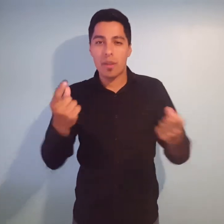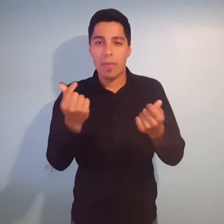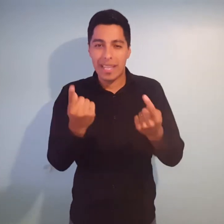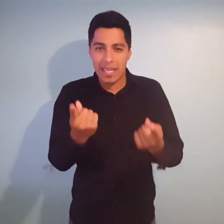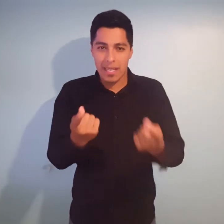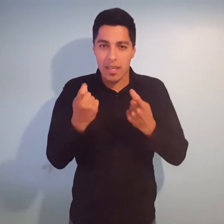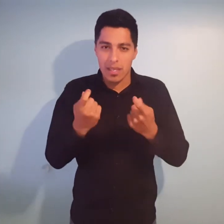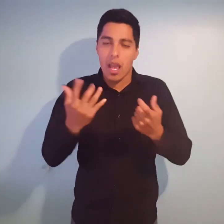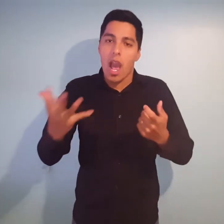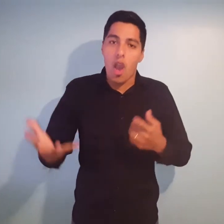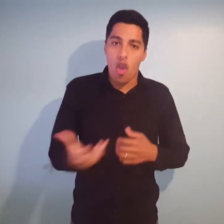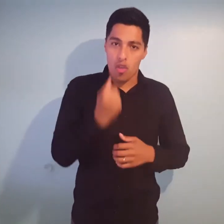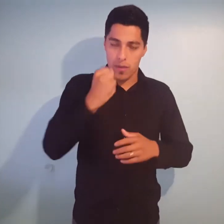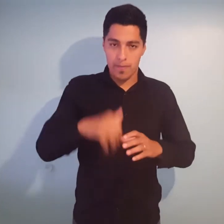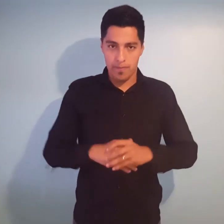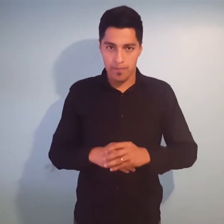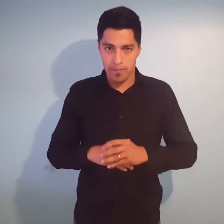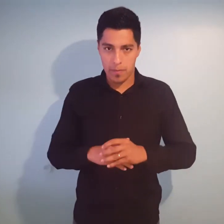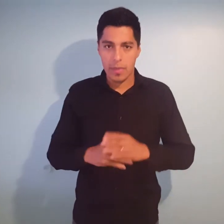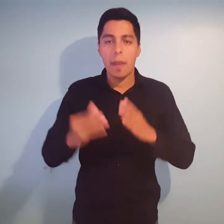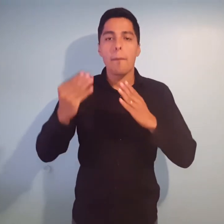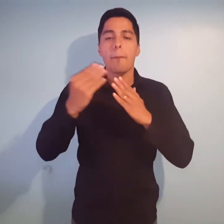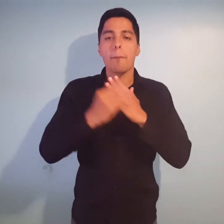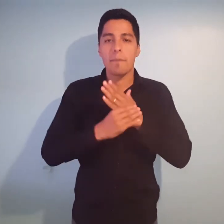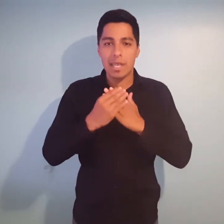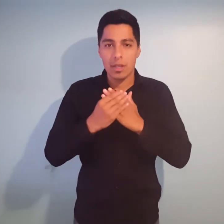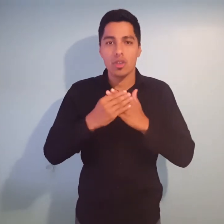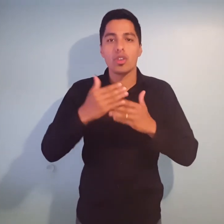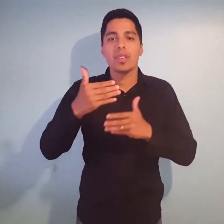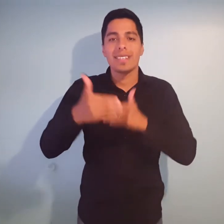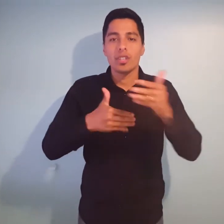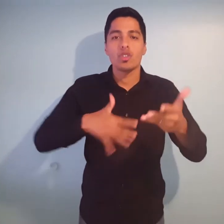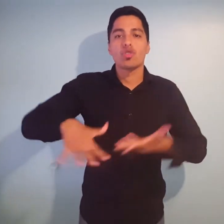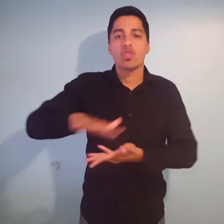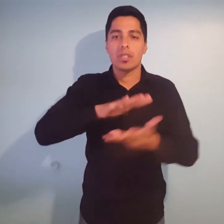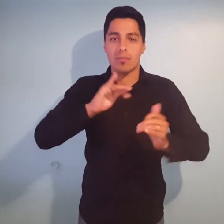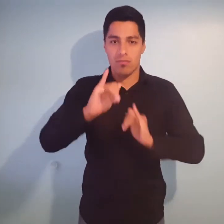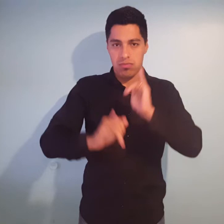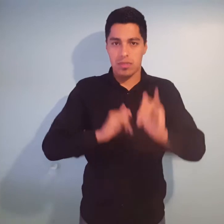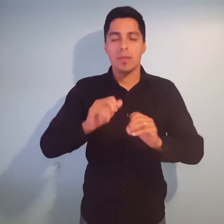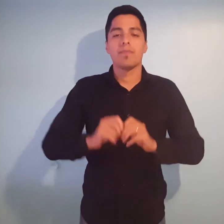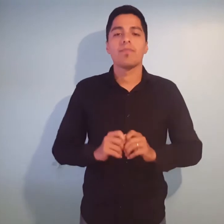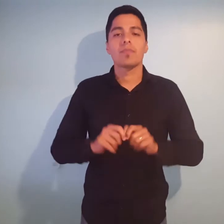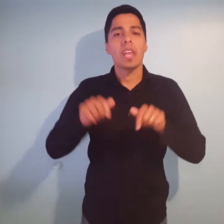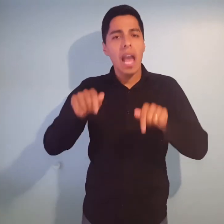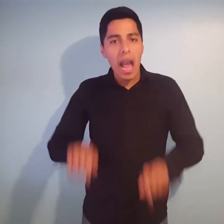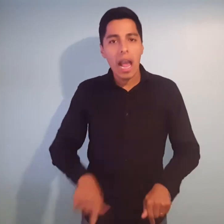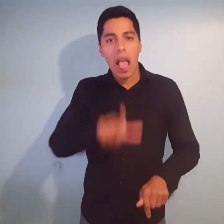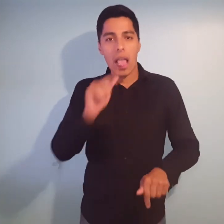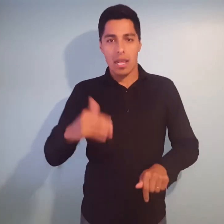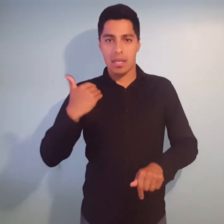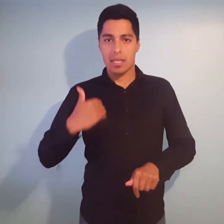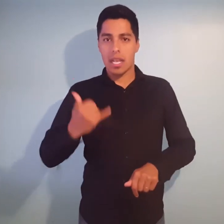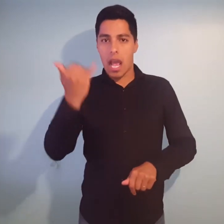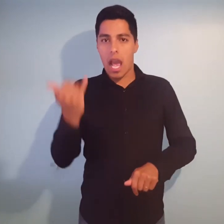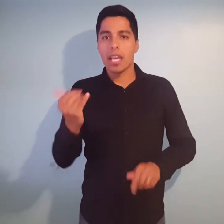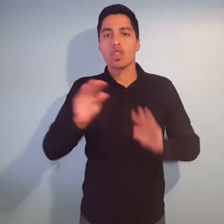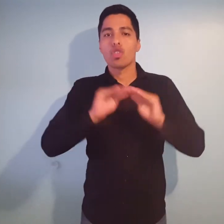El Ministro de Desarrollo Social explica, en términos generales, hay 8 millones de personas que reciben asistencia